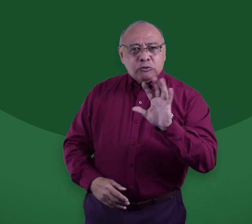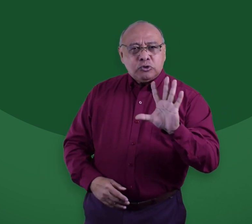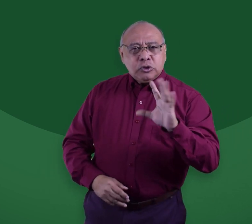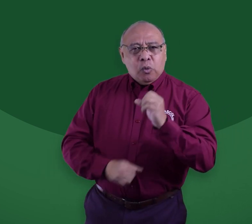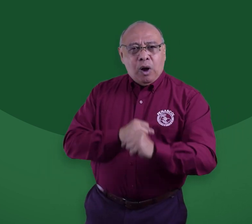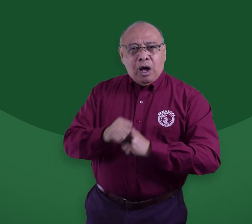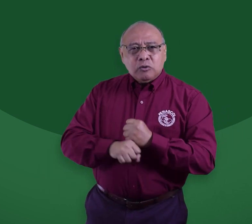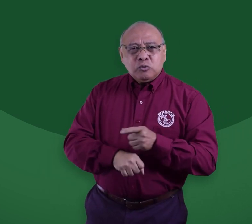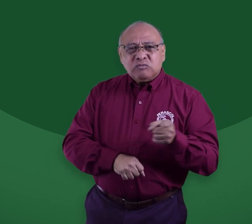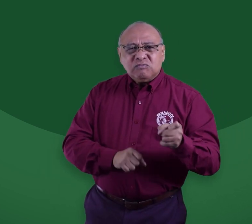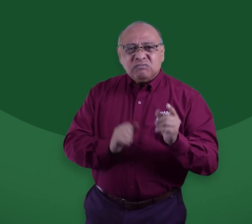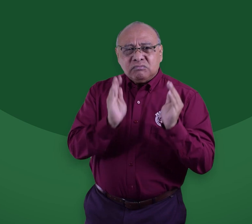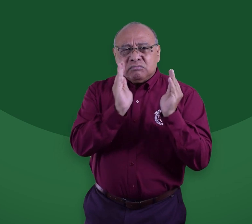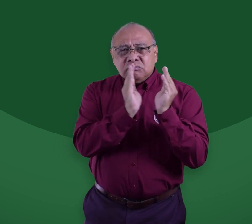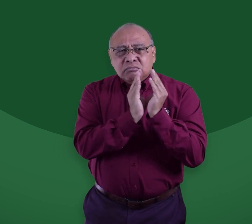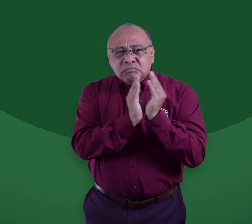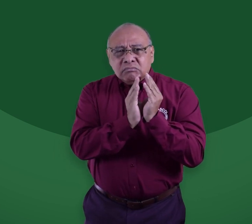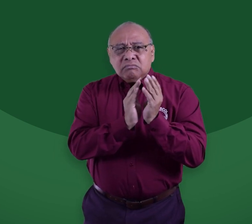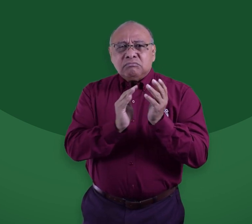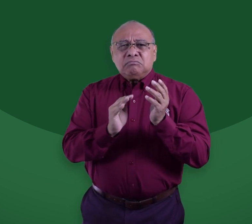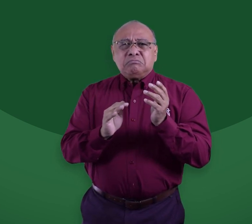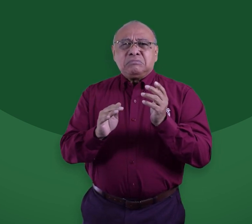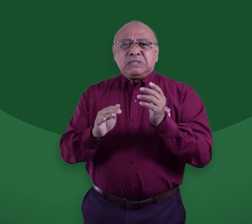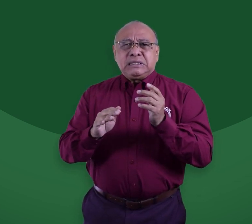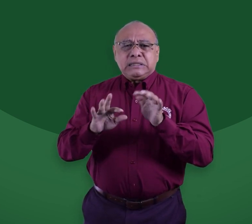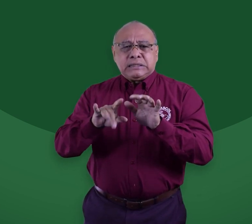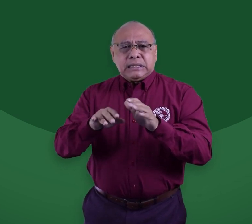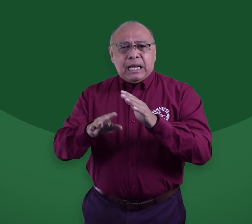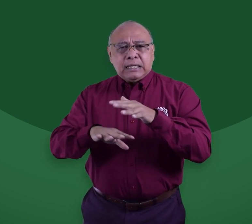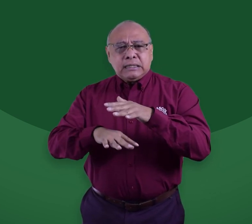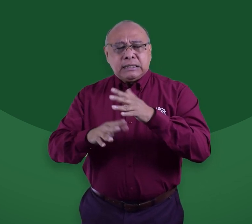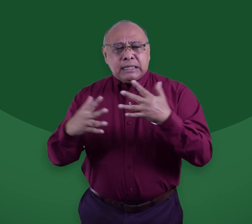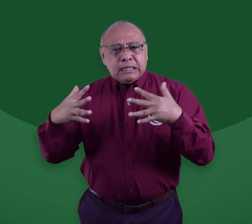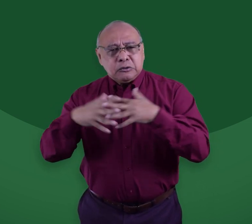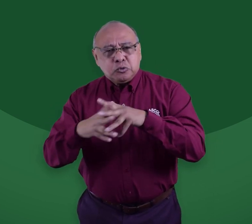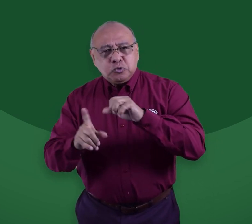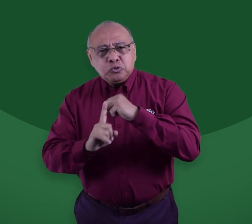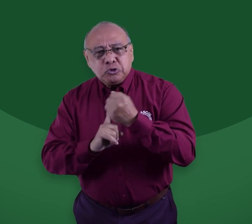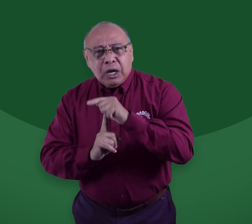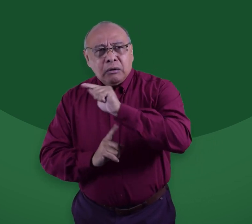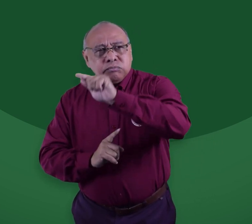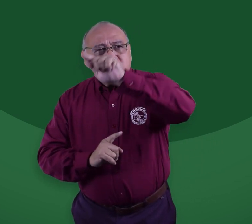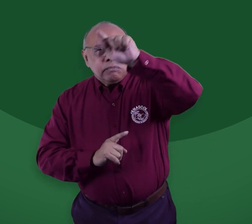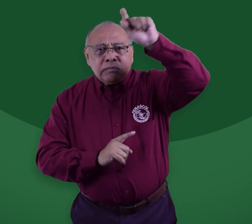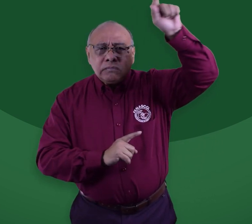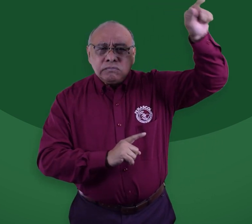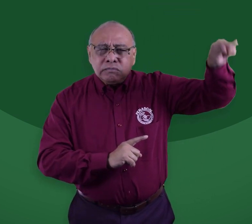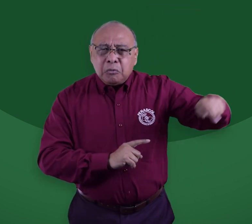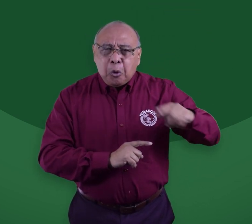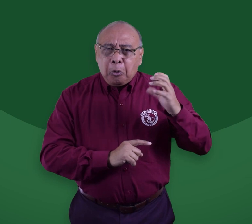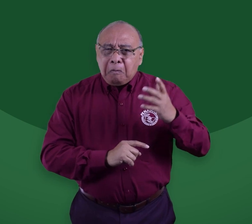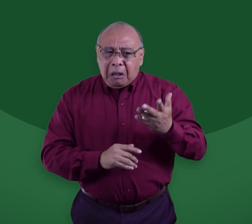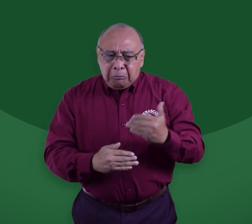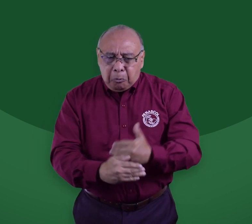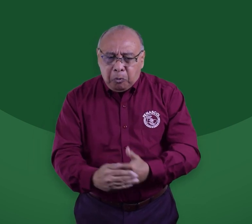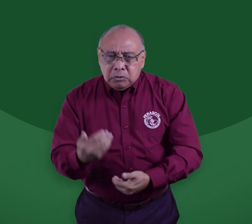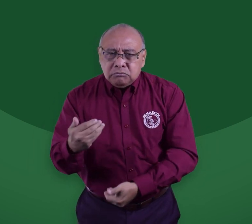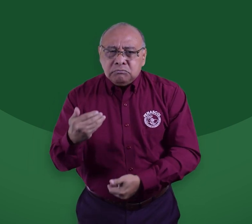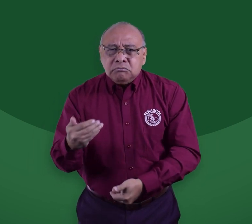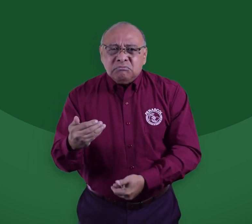primaria, pero los niños que se encuentran en la primera infancia, de 0 a 5, en los jardines del ICBF o de las secretarias de integración social